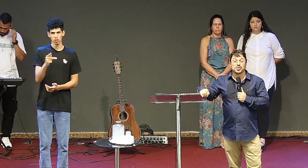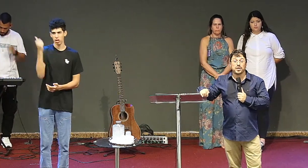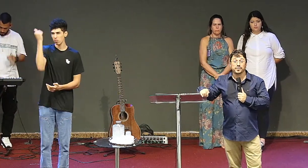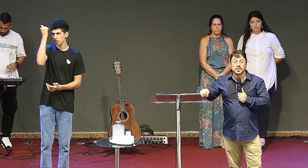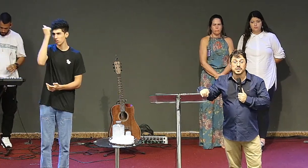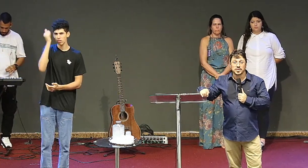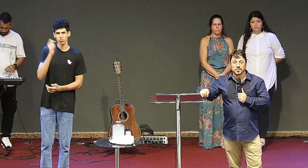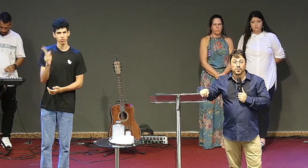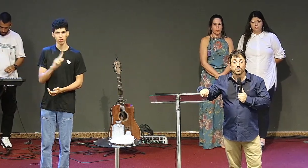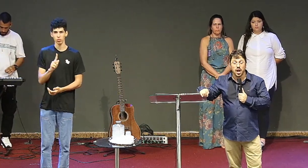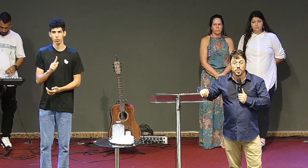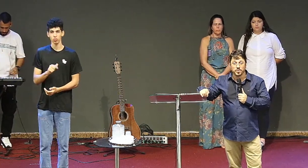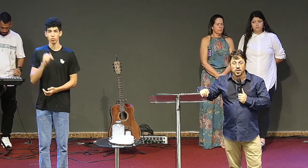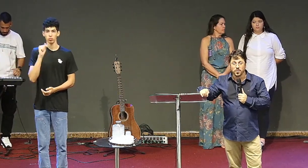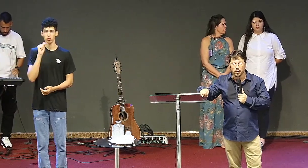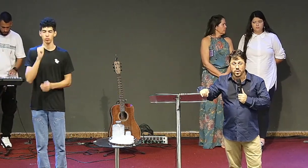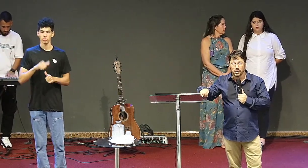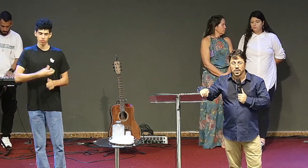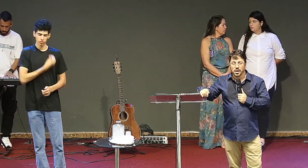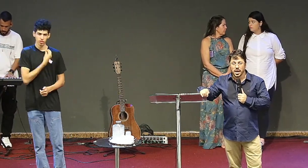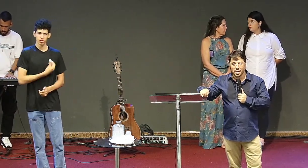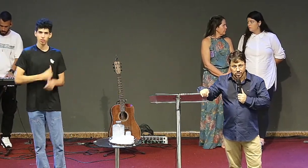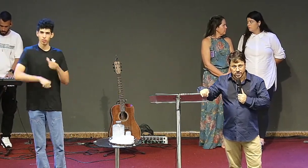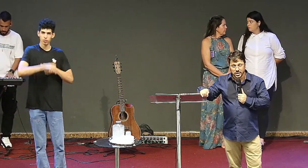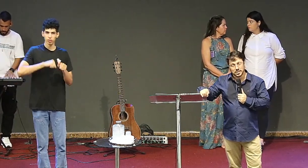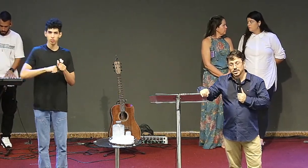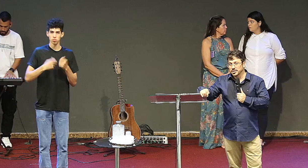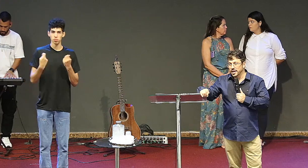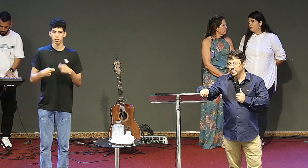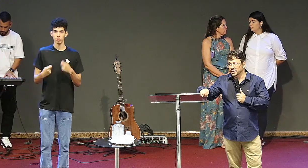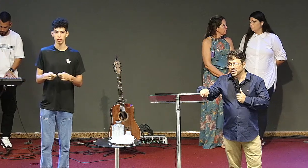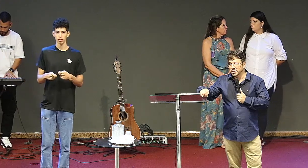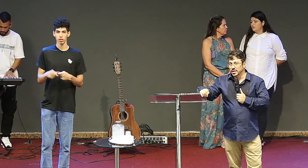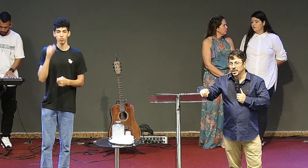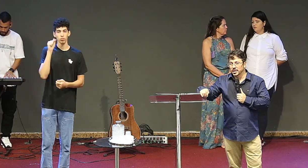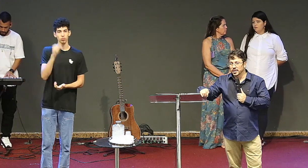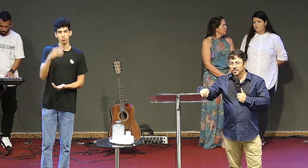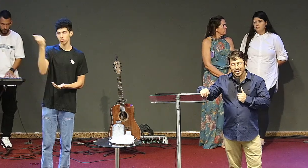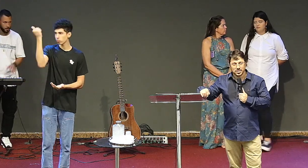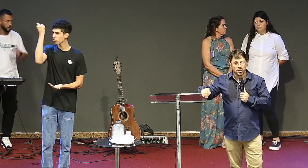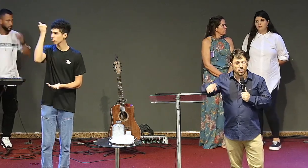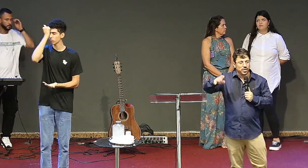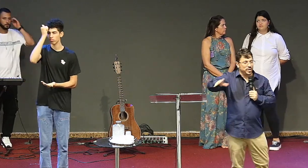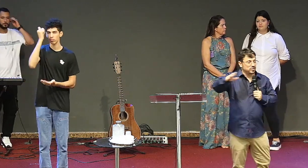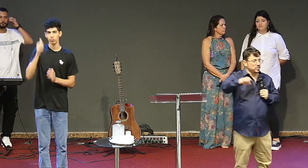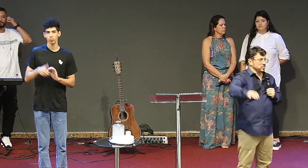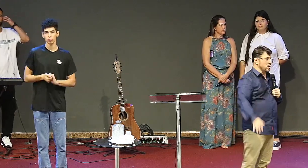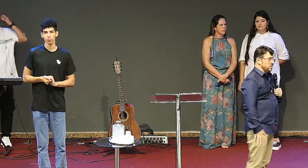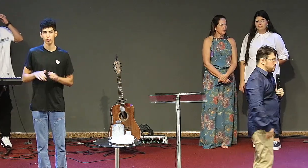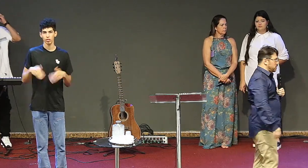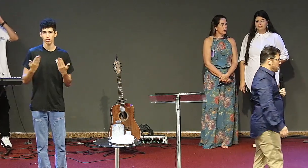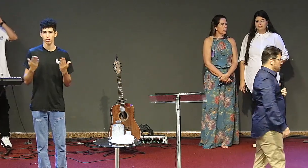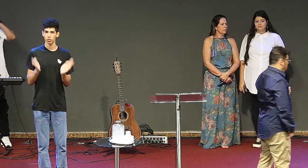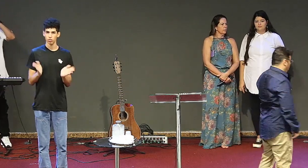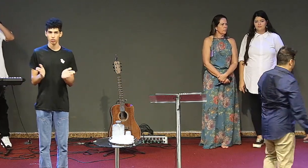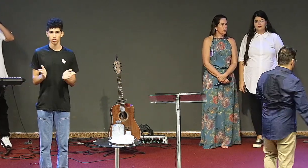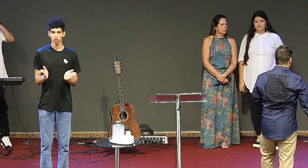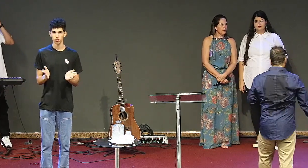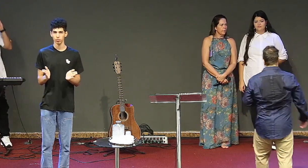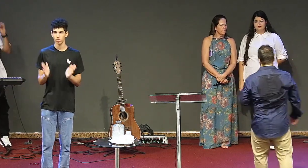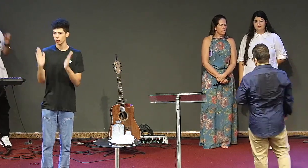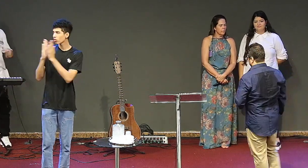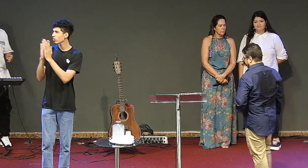consertar a sua vida para voltar ao primeiro amor é você que tem que se arrepender faz isso agora feche os seus olhos e